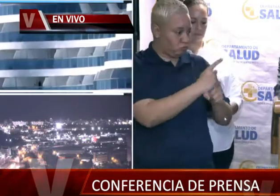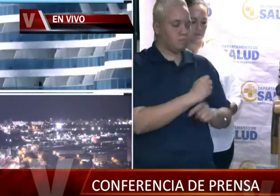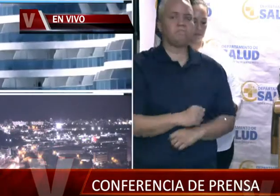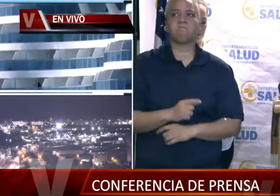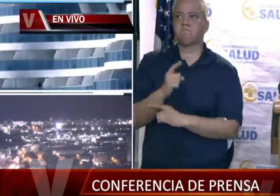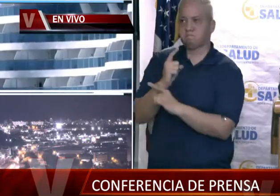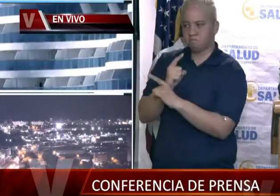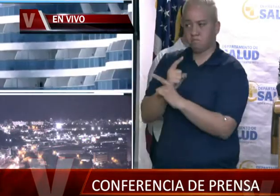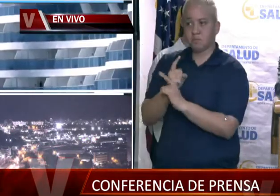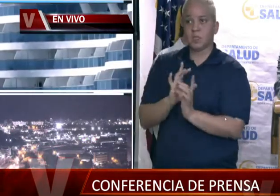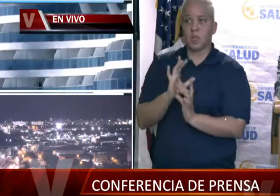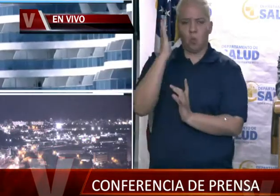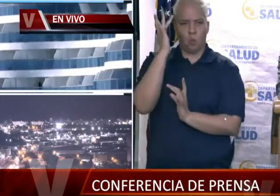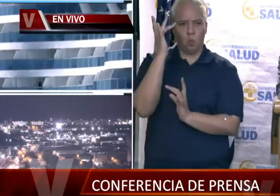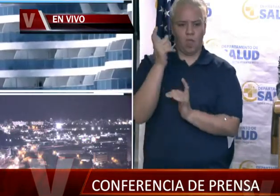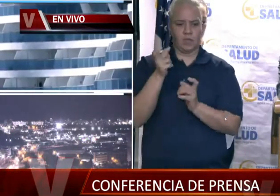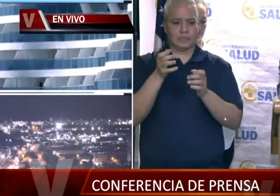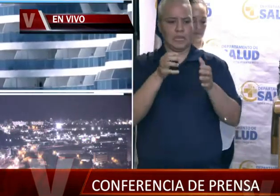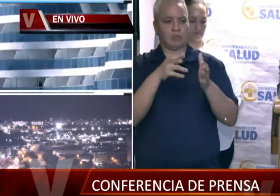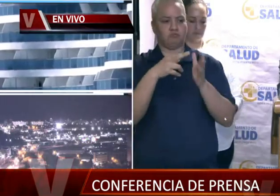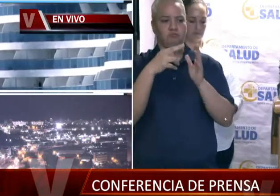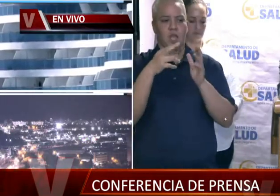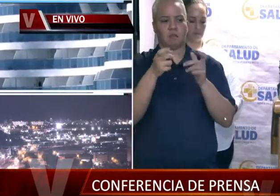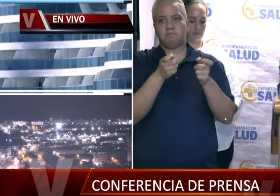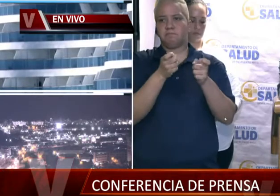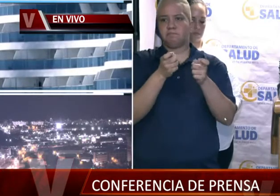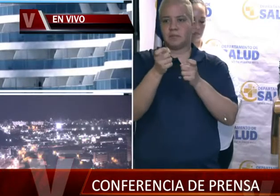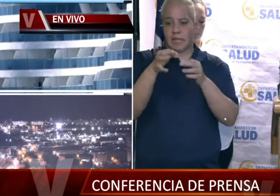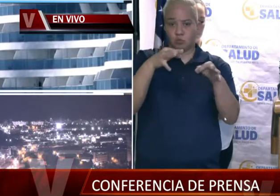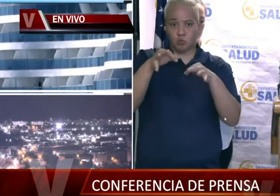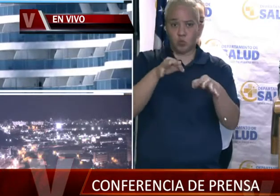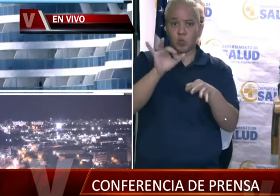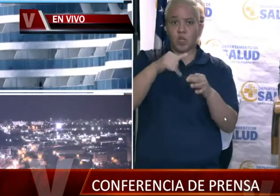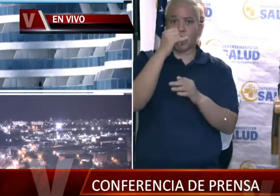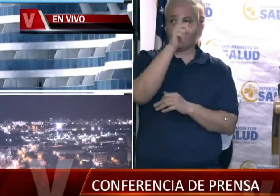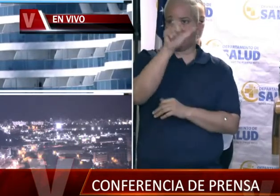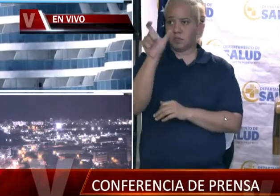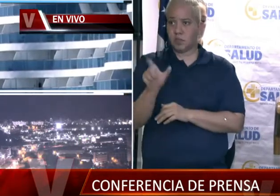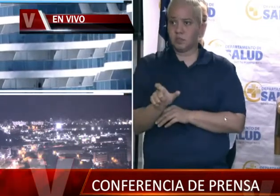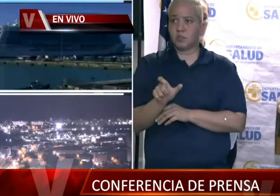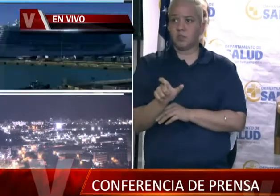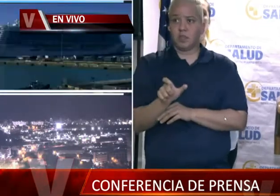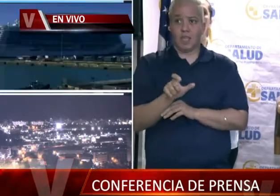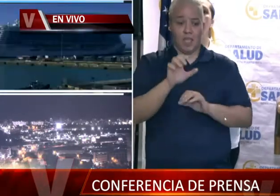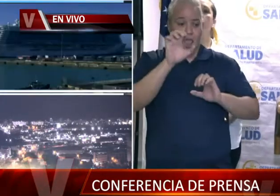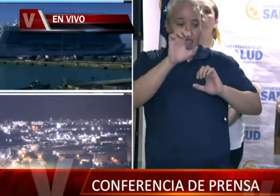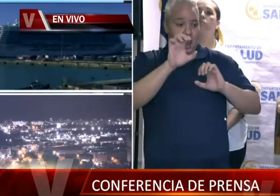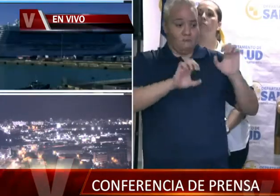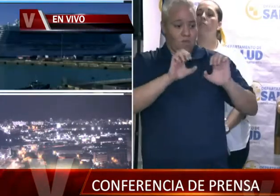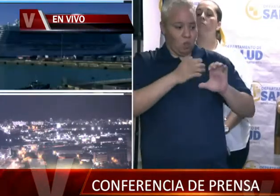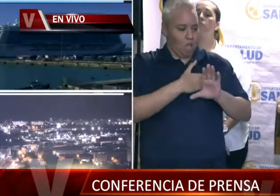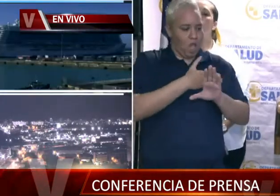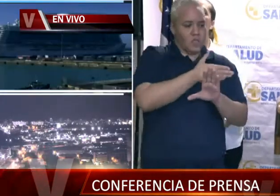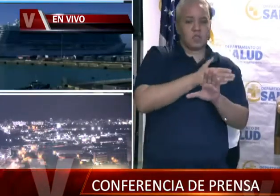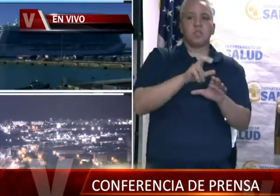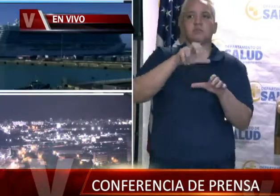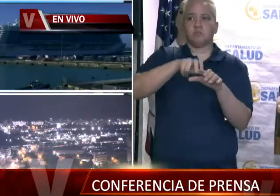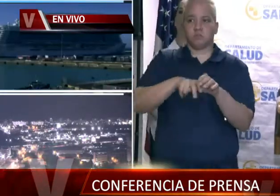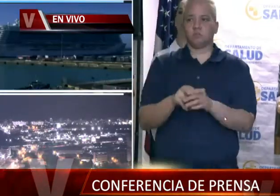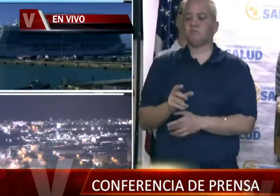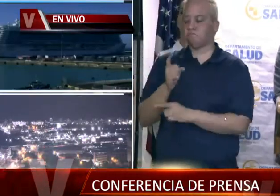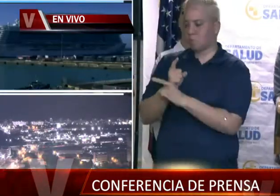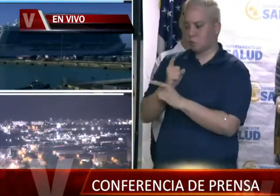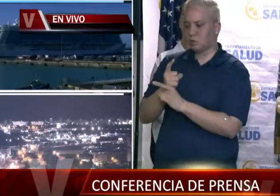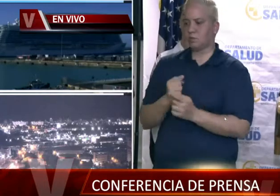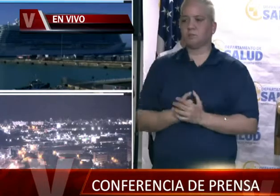correcto. Porque esas son las directrices del CDC. Si venías de Italia, tenías que ser evaluado antes de montarse. Antes de montarse. es